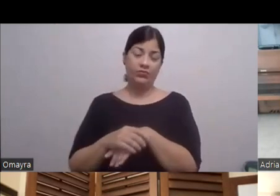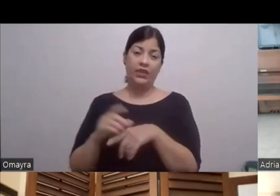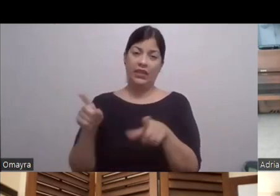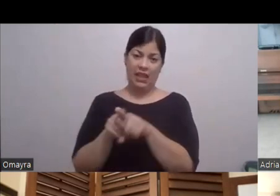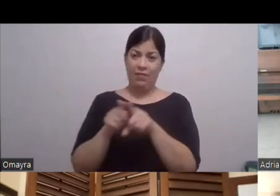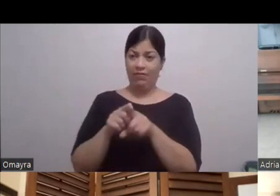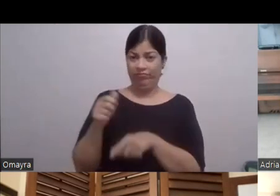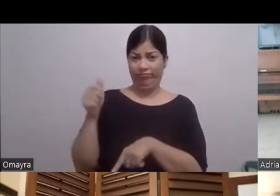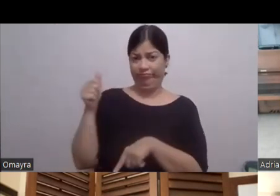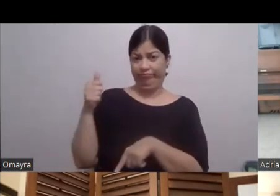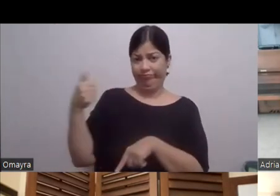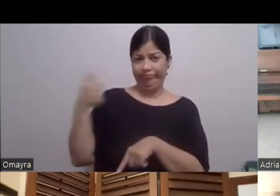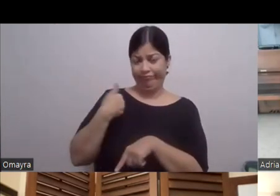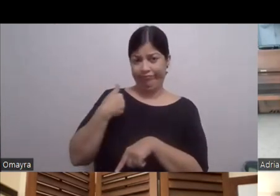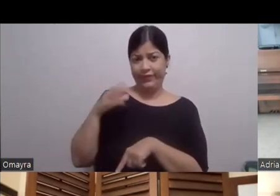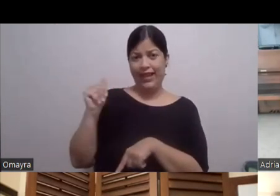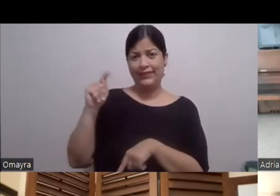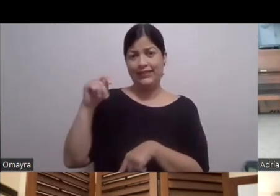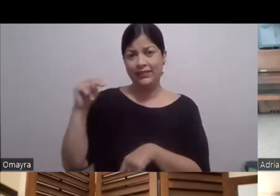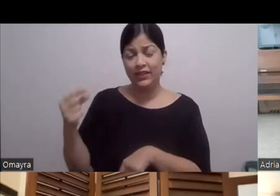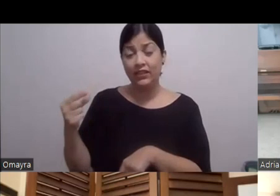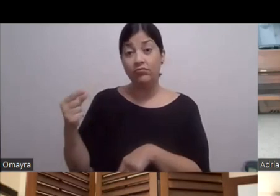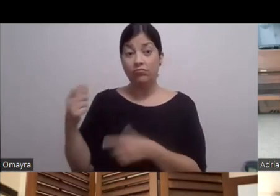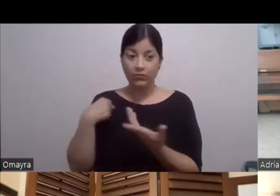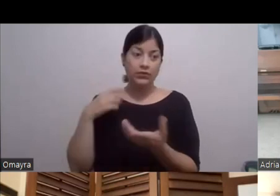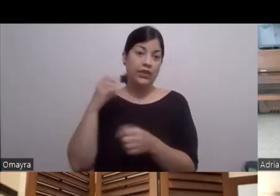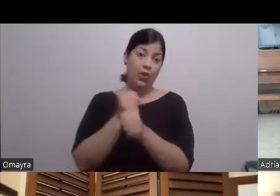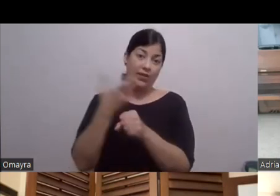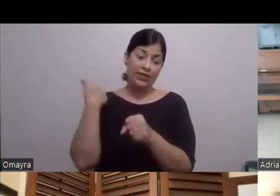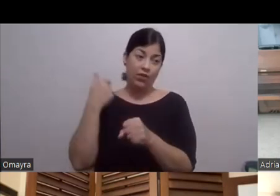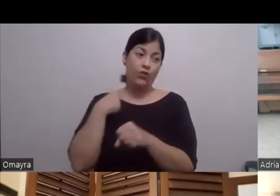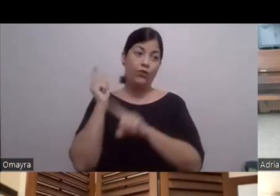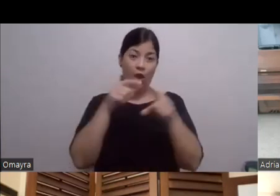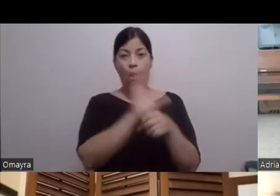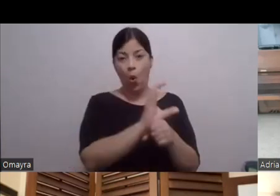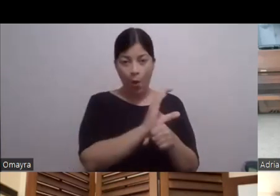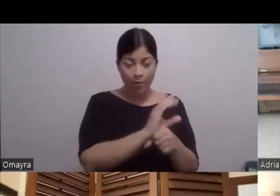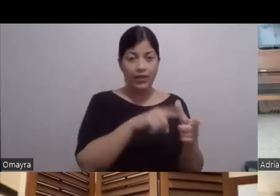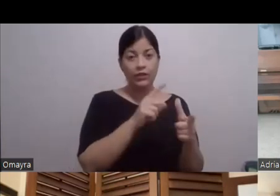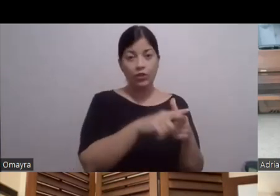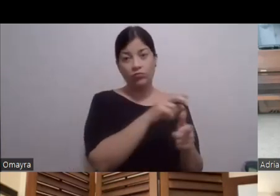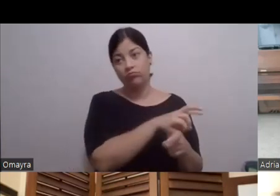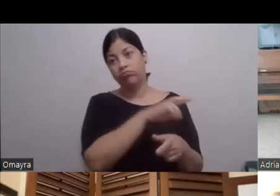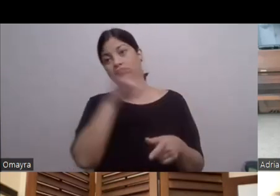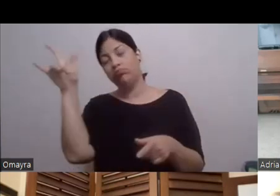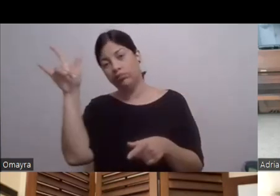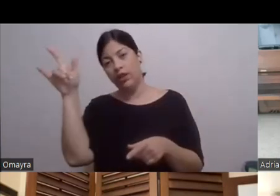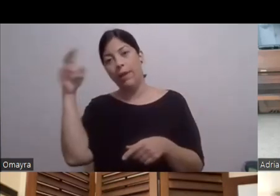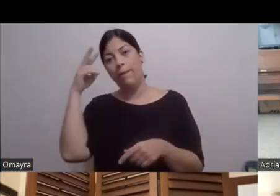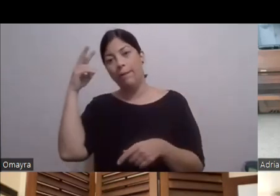Este Y así ha pasado El año pasado Estuve en Colombia Luego regresé a México En el mismo semestre Estuve en Colombia Y luego